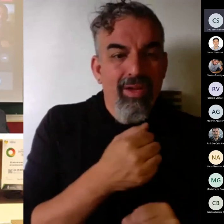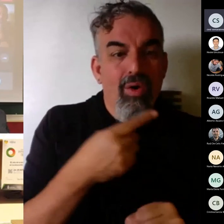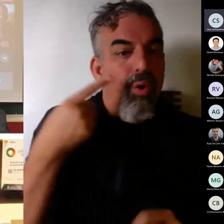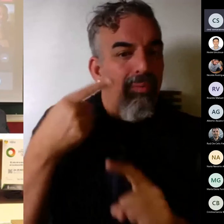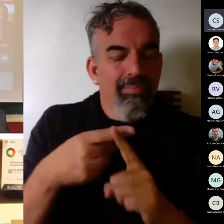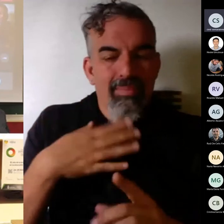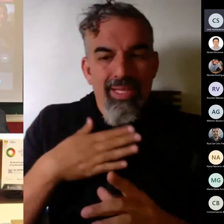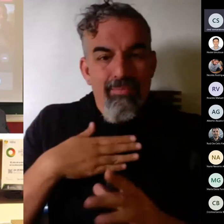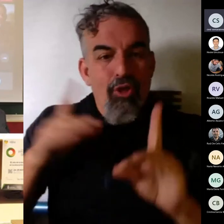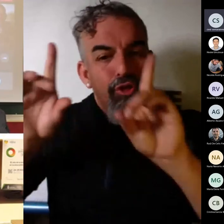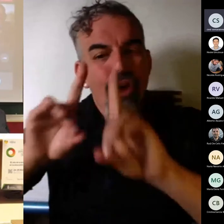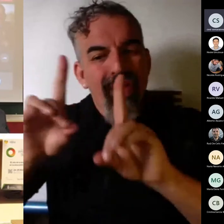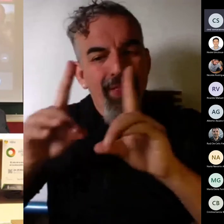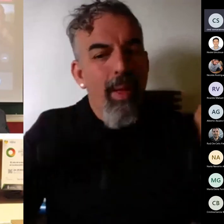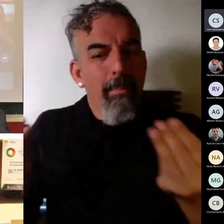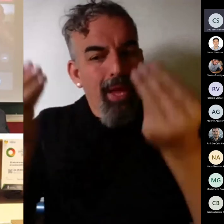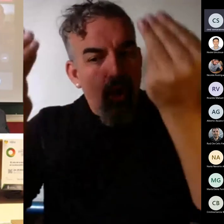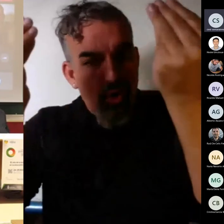procedencia ¿no?